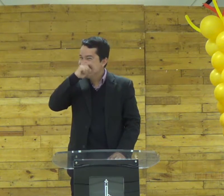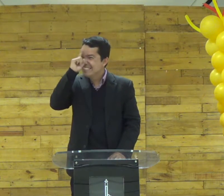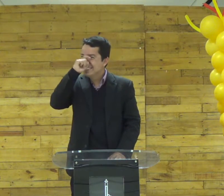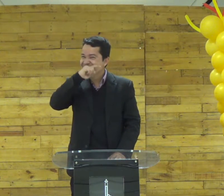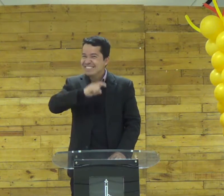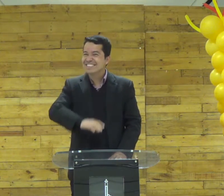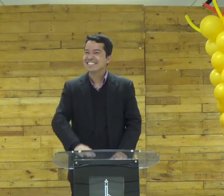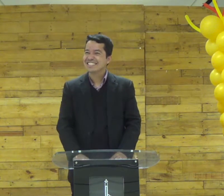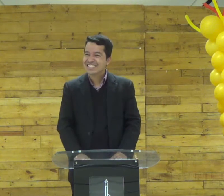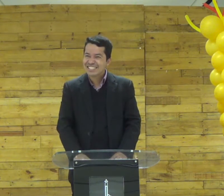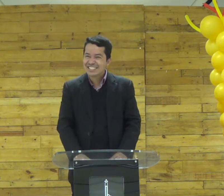que complicado né